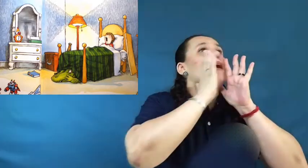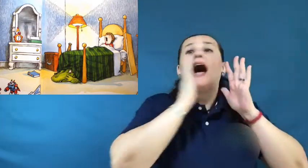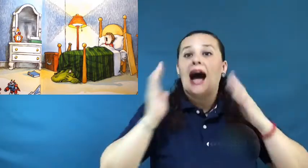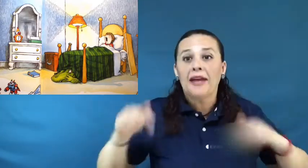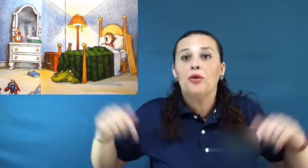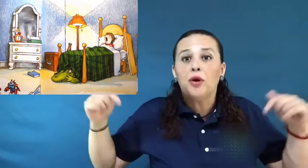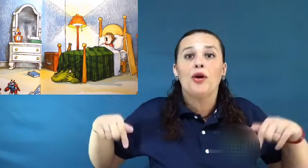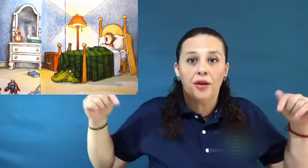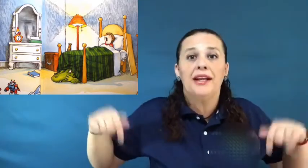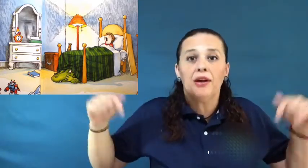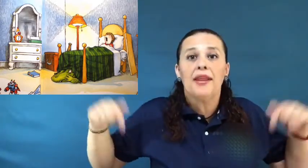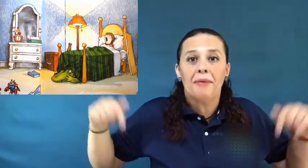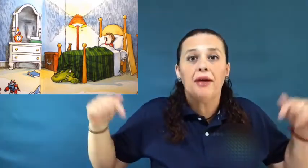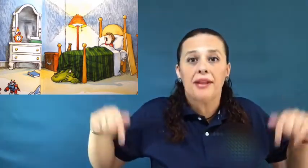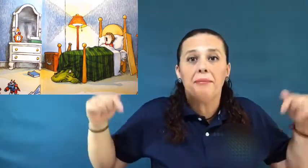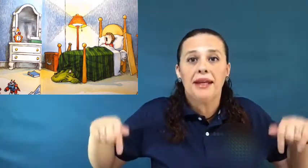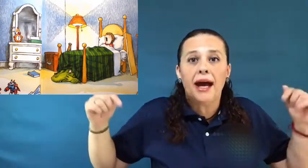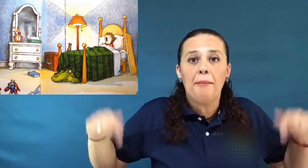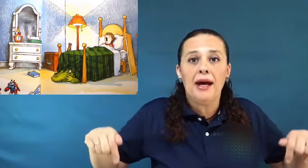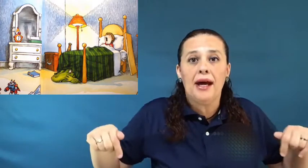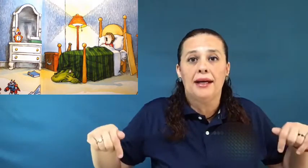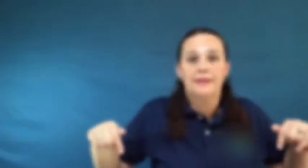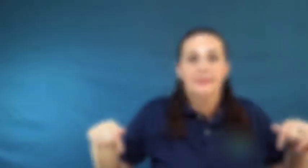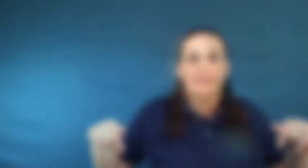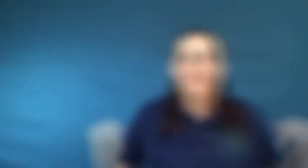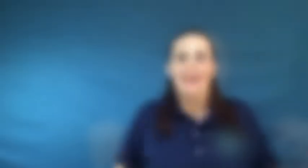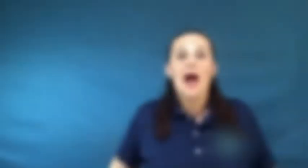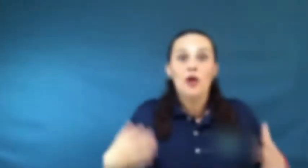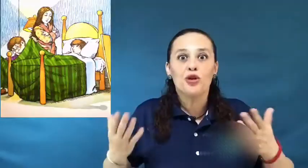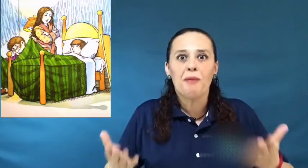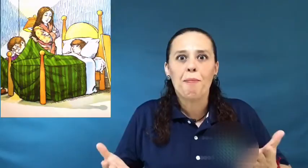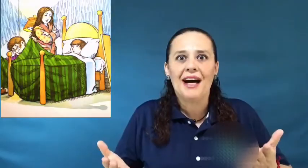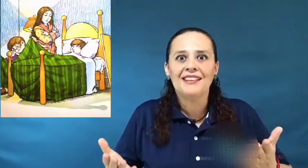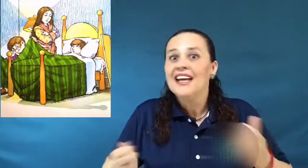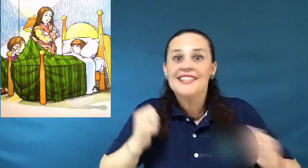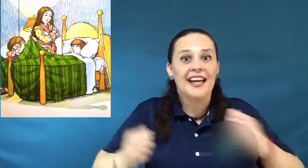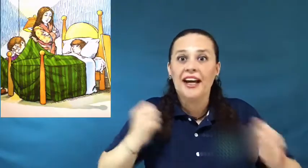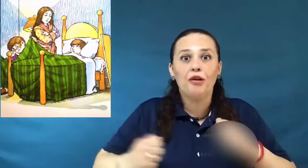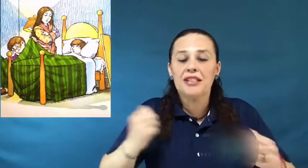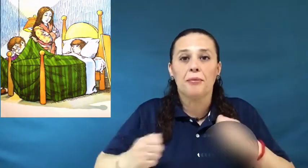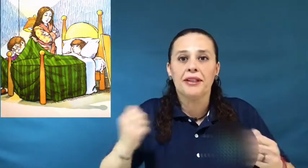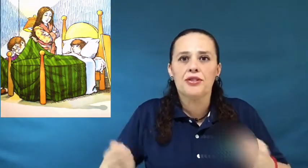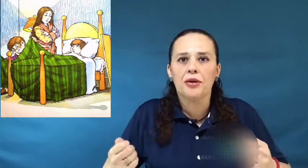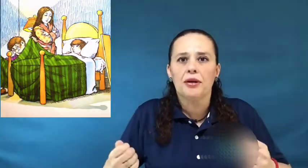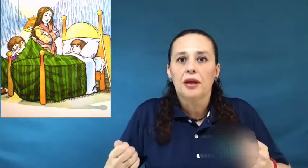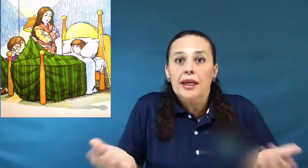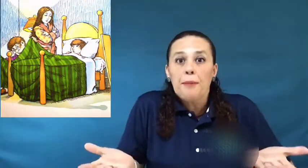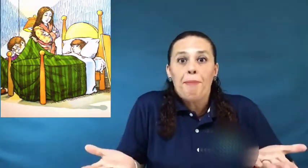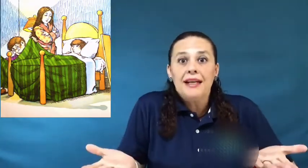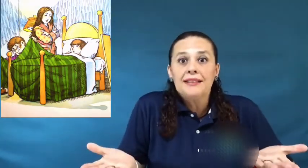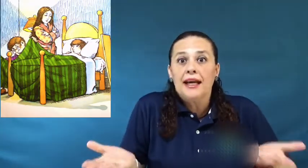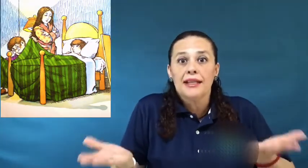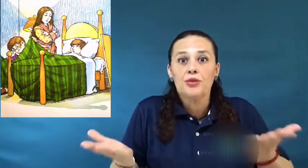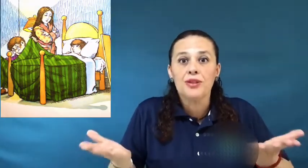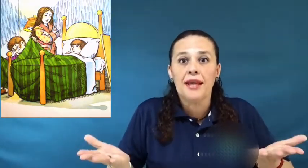¡Hay un cocodrilo debajo de mi cama! Los papás llegaron a su habitación. ¿Qué pasa? ¿Qué sucede?